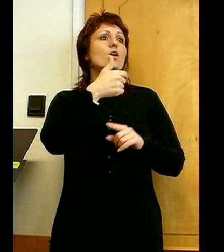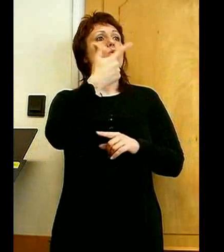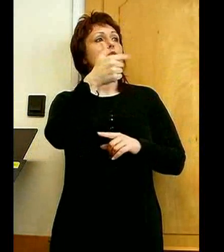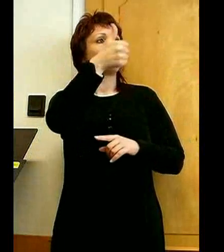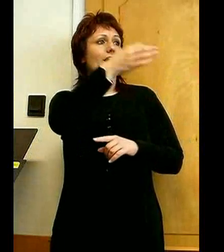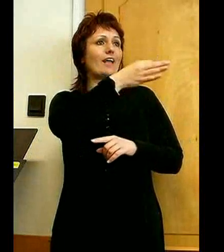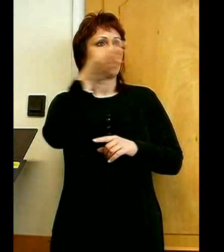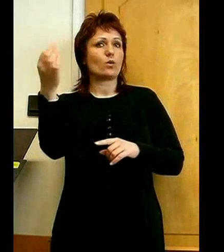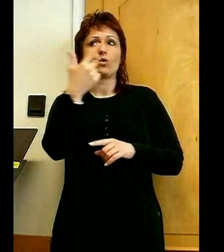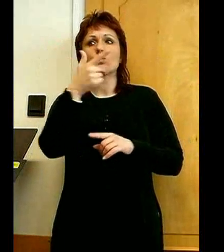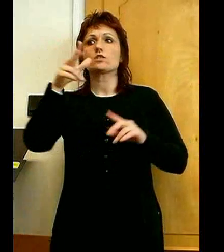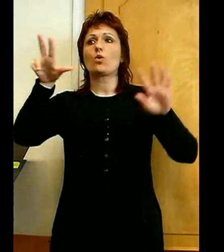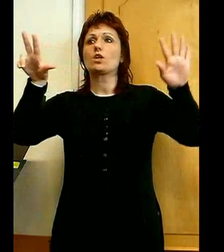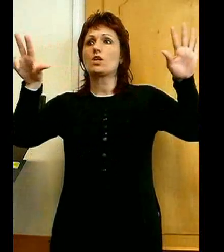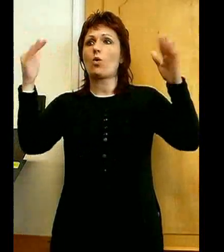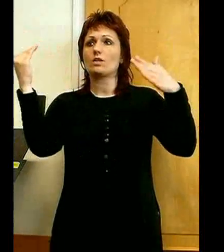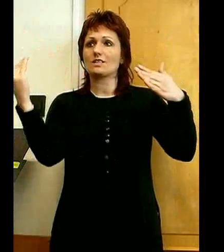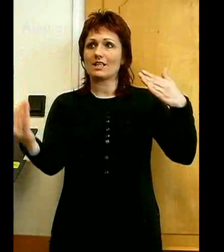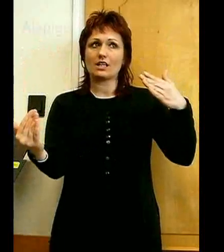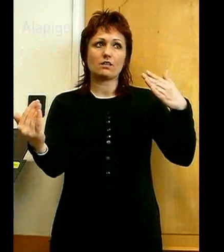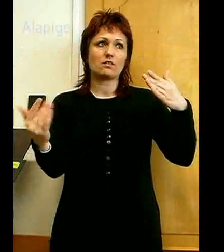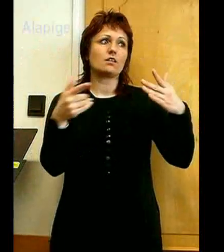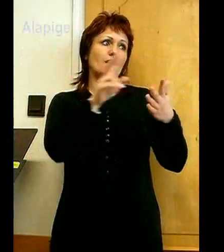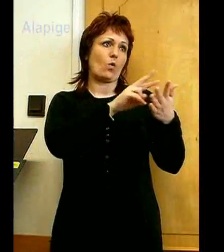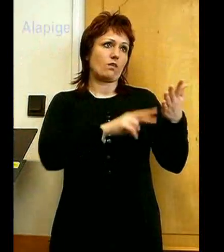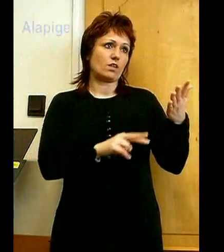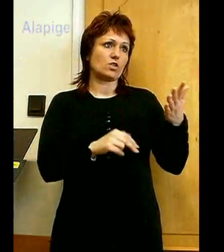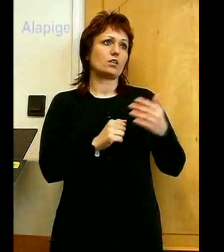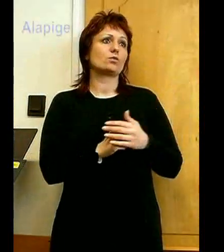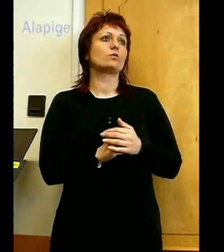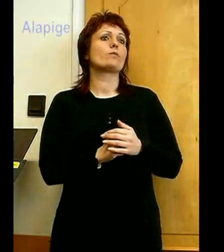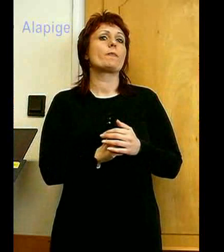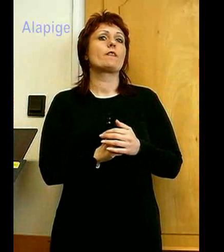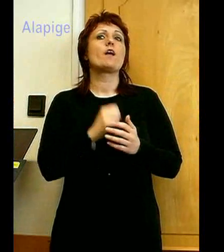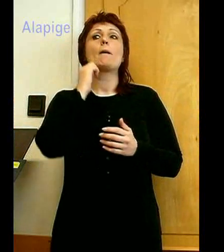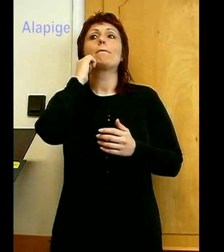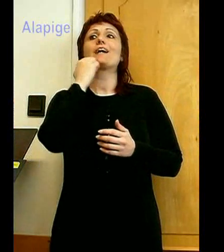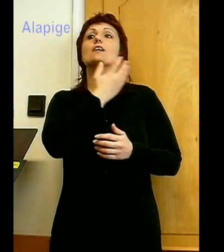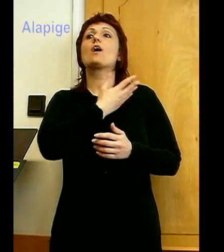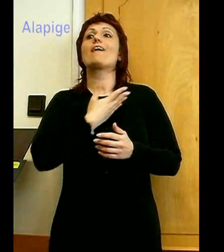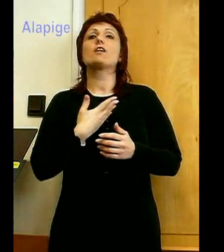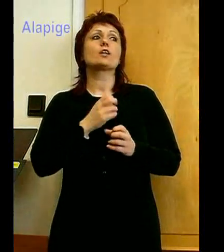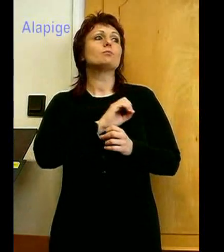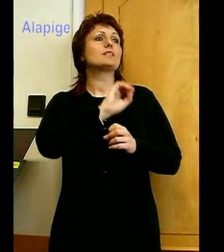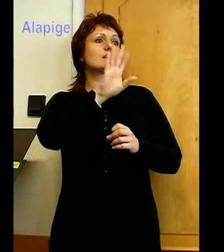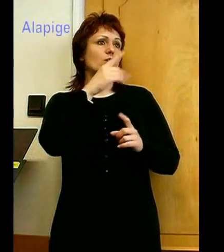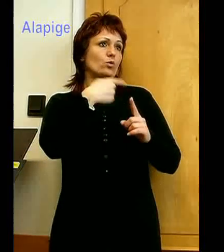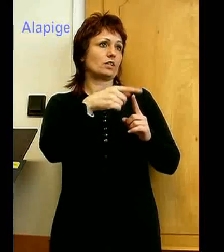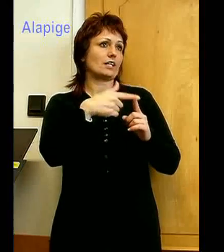21.-28.-ig terjedő verseiben így olvasható. Máté evangélium a 15. rész 21. és